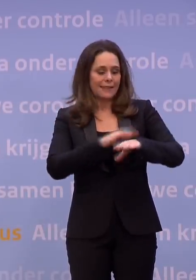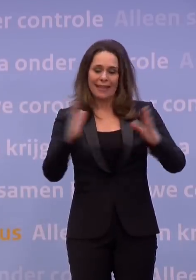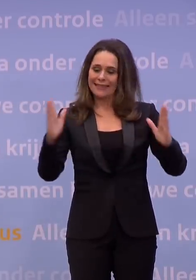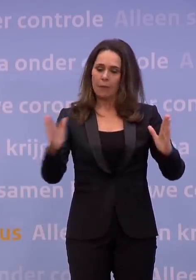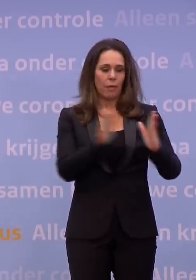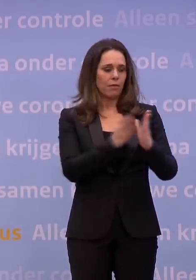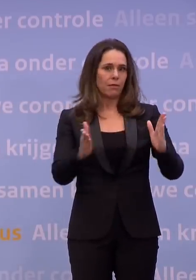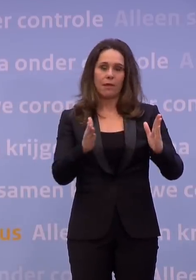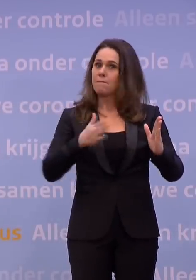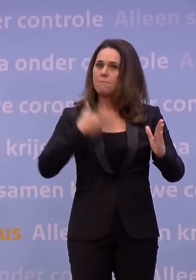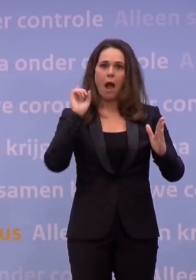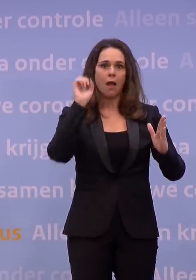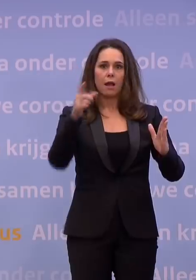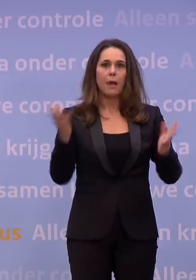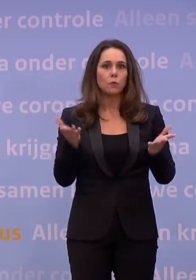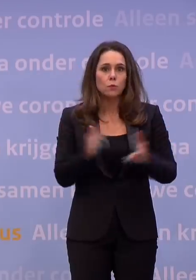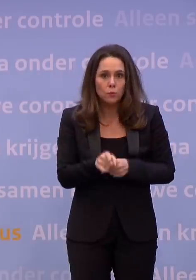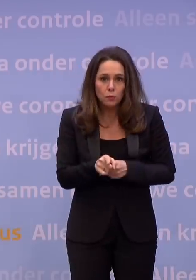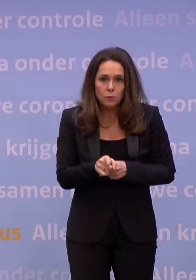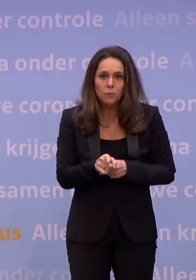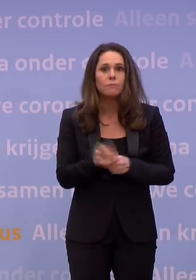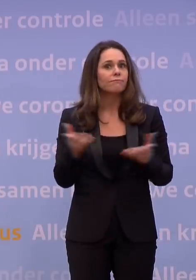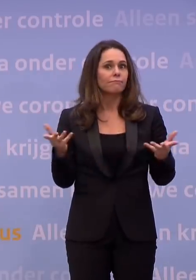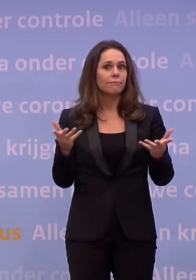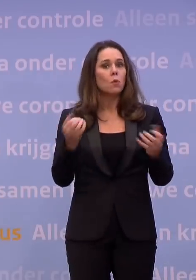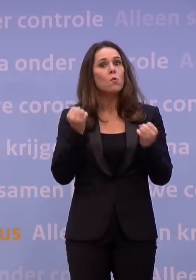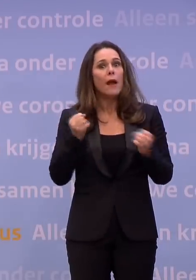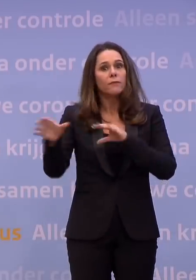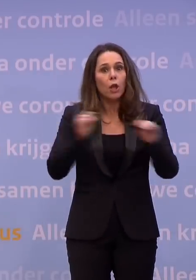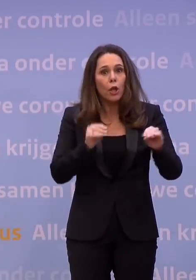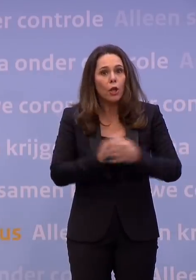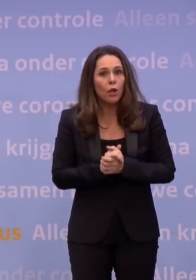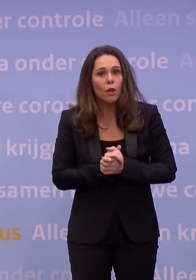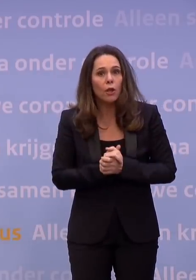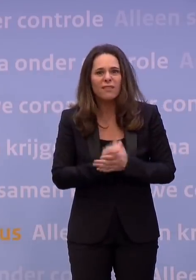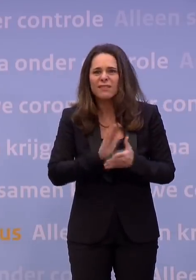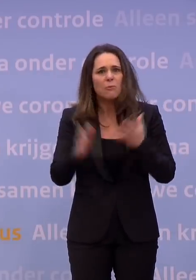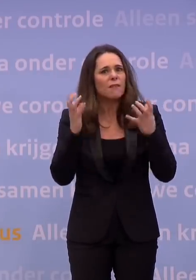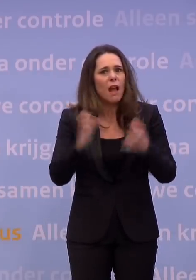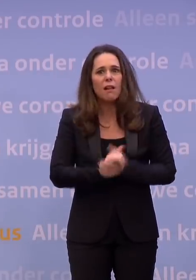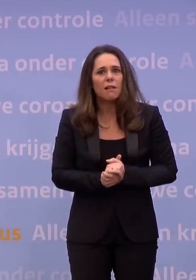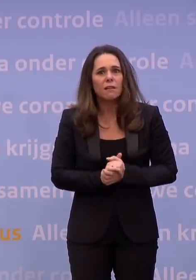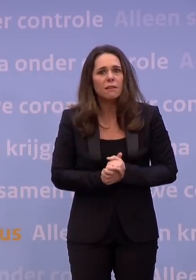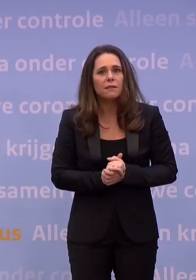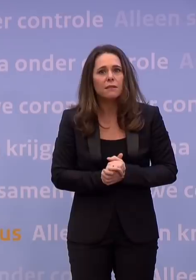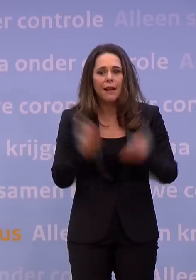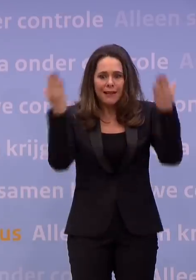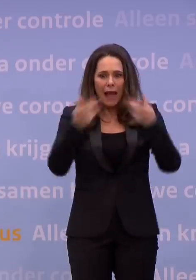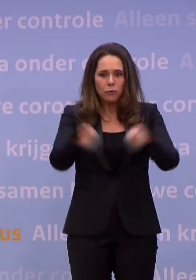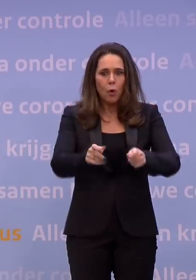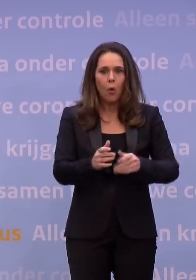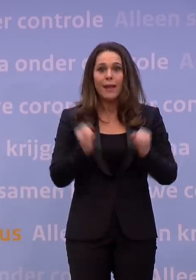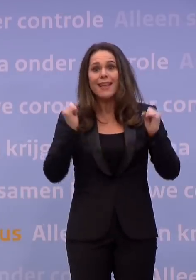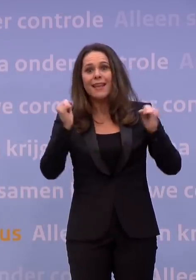uren, wat een heftige maatregel is. Niemand wil een avondklok. Niemand staat erbij te juichen. Ik niet,